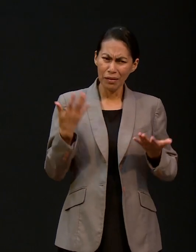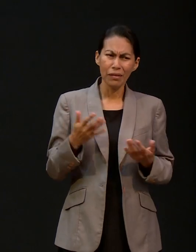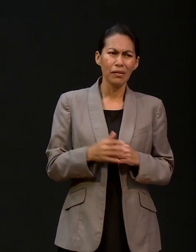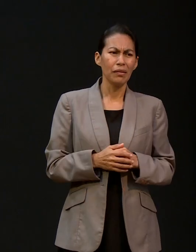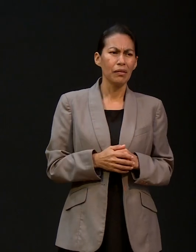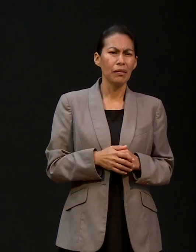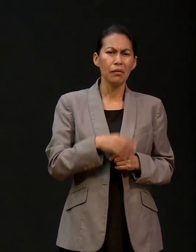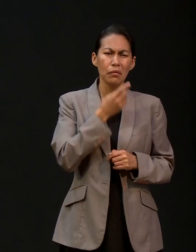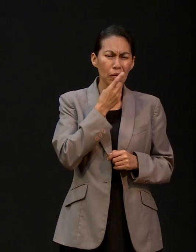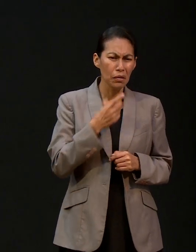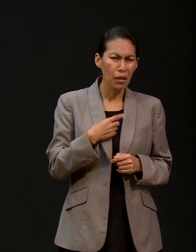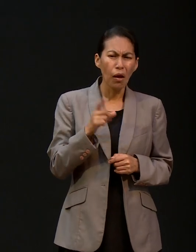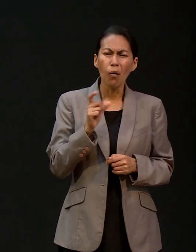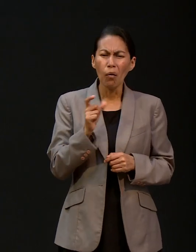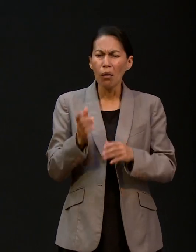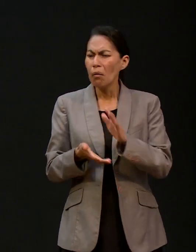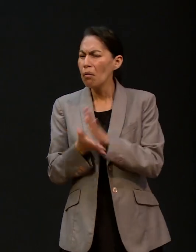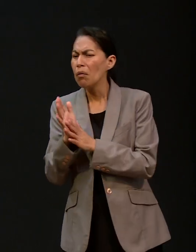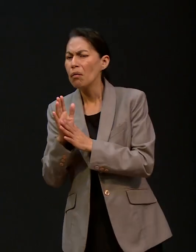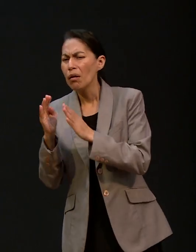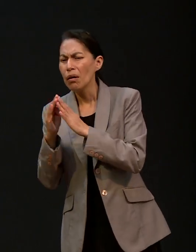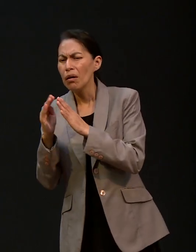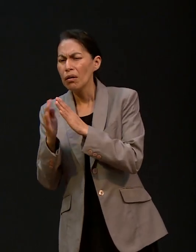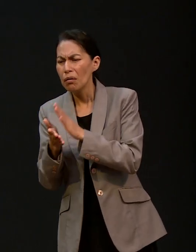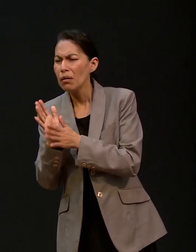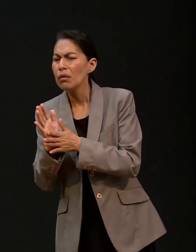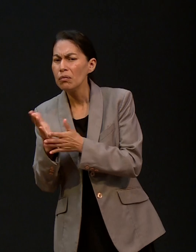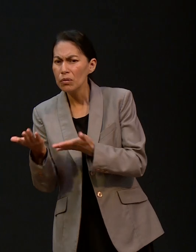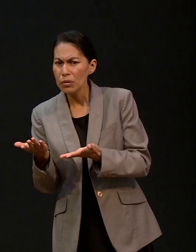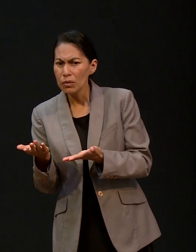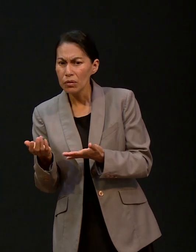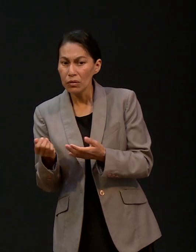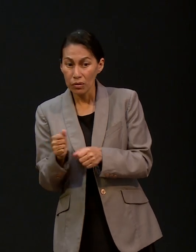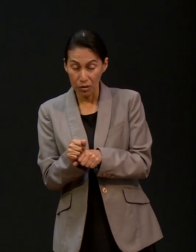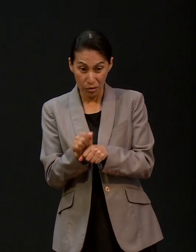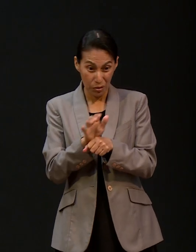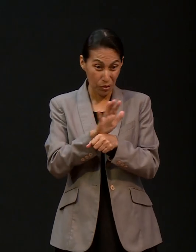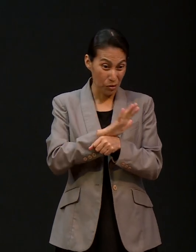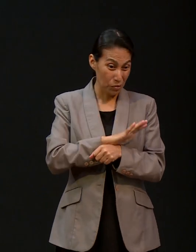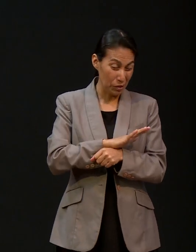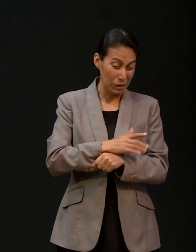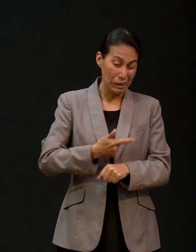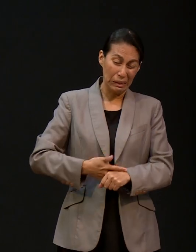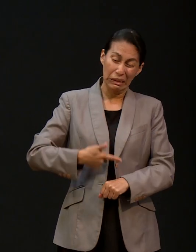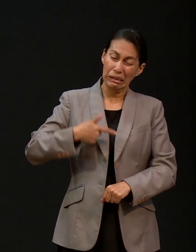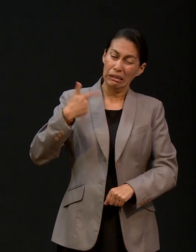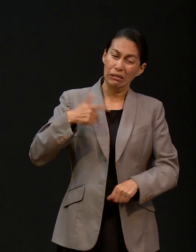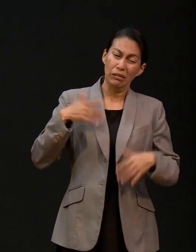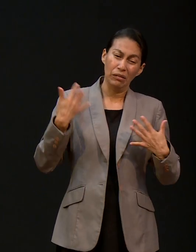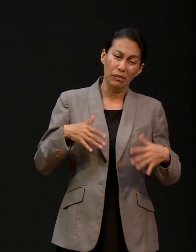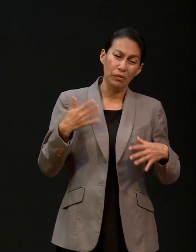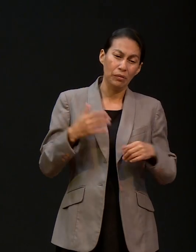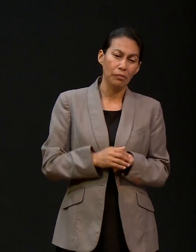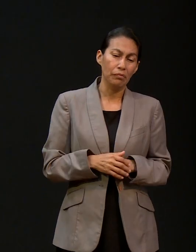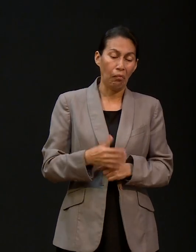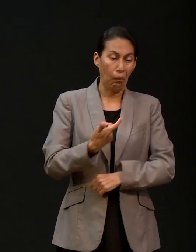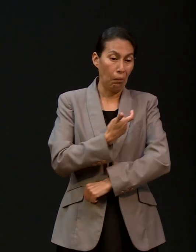que cuándo nos íbamos al hospital. qué momento? Porque estaba el COVID en lo más fuerte y no había